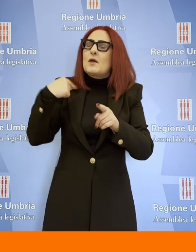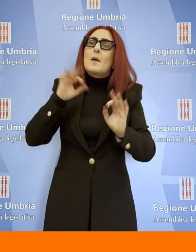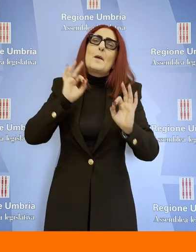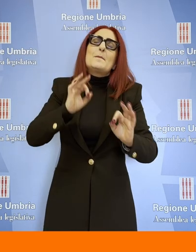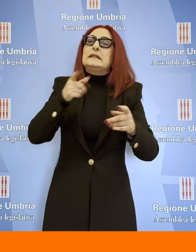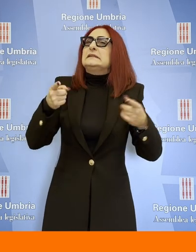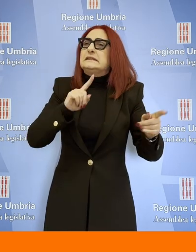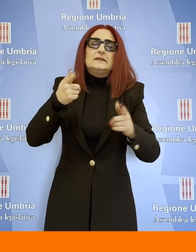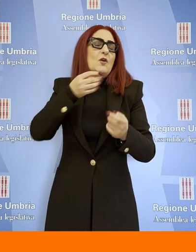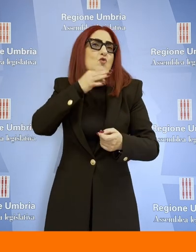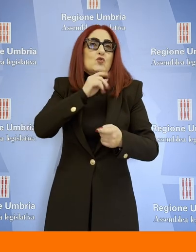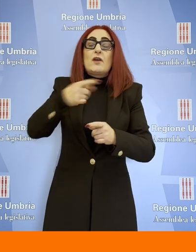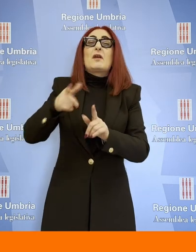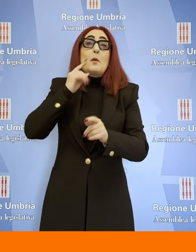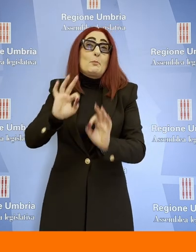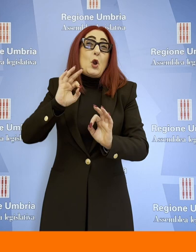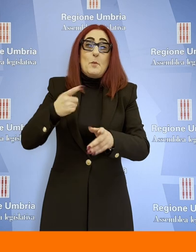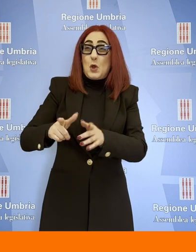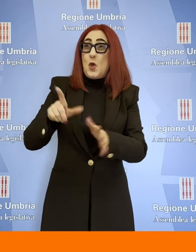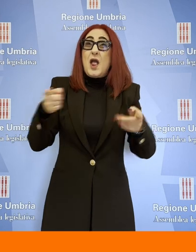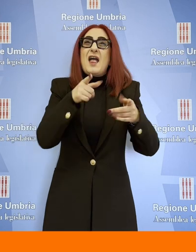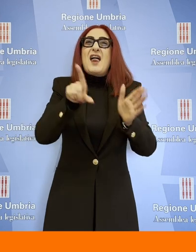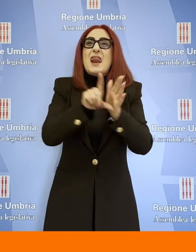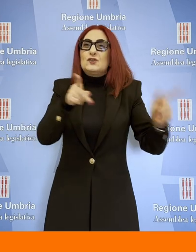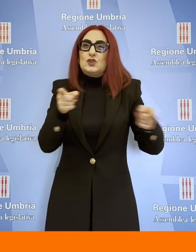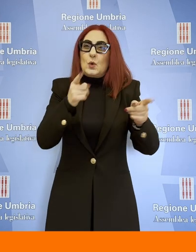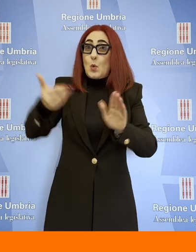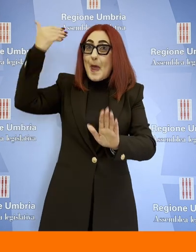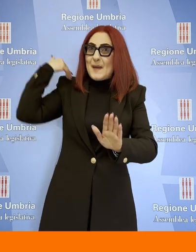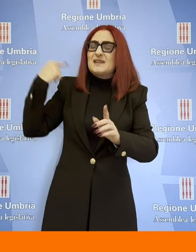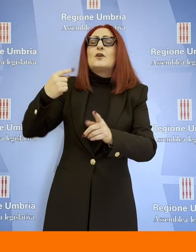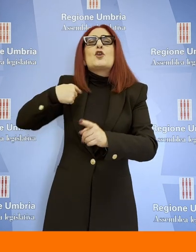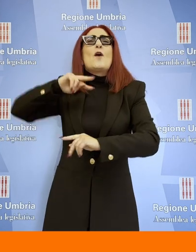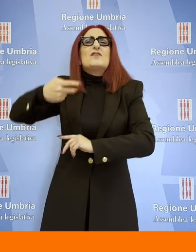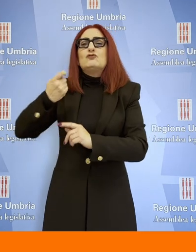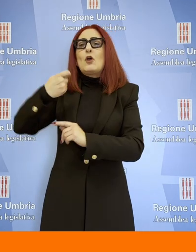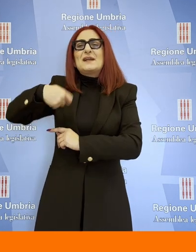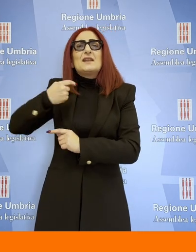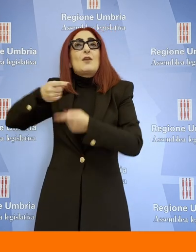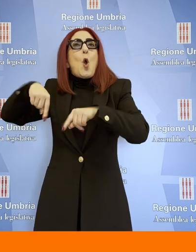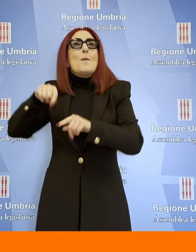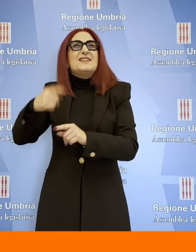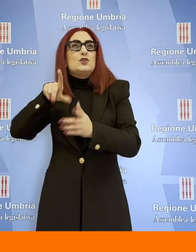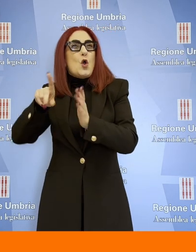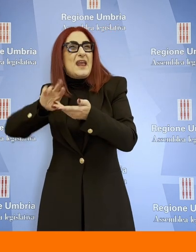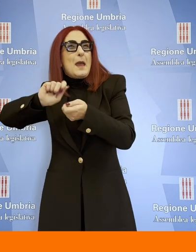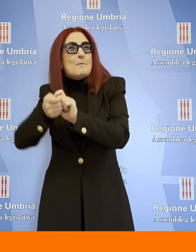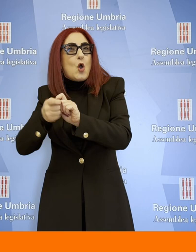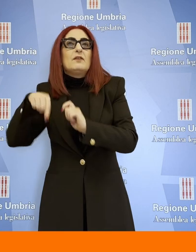Commissione Statuto e non si riuscì a modificare lo Statuto stesso. Sono molto contento, sono molto orgoglioso, tanti temi importanti, la